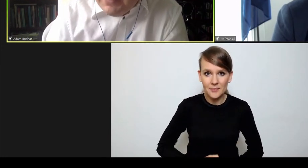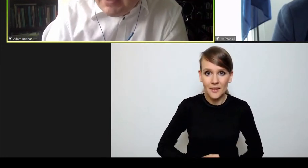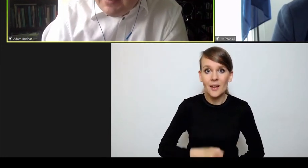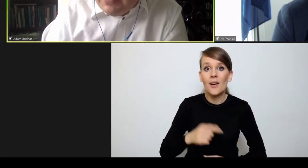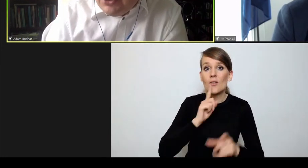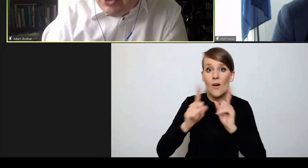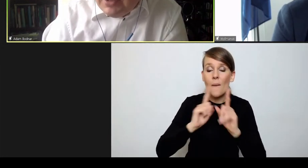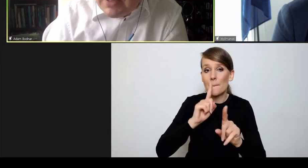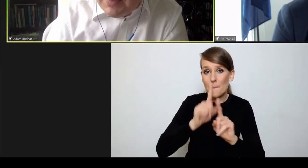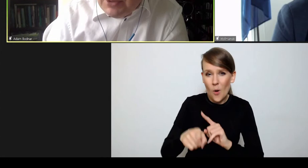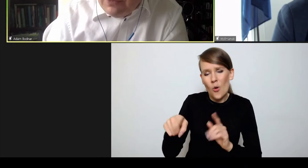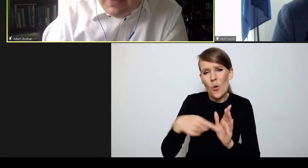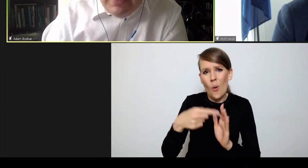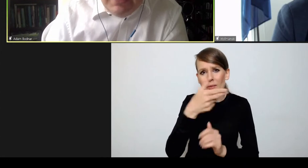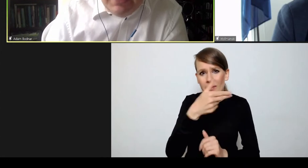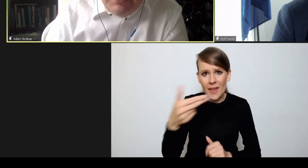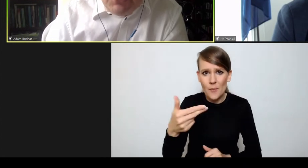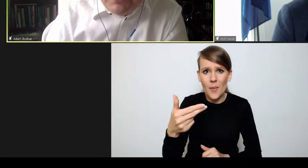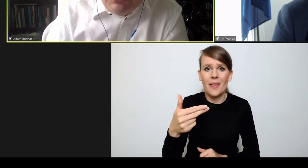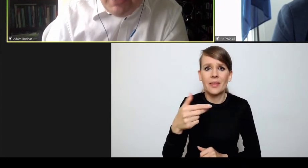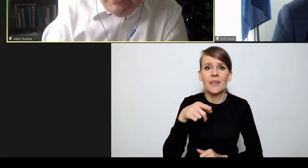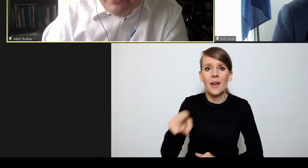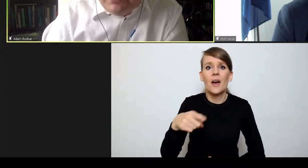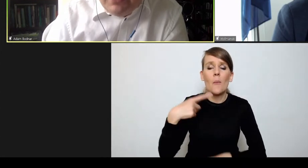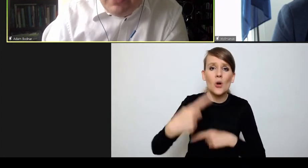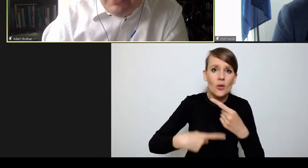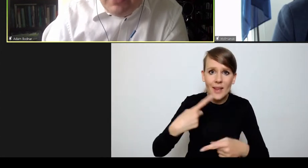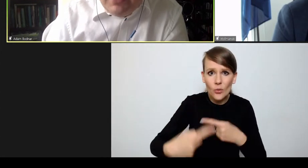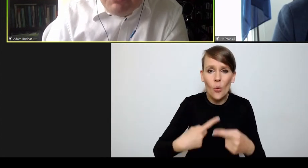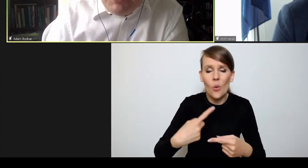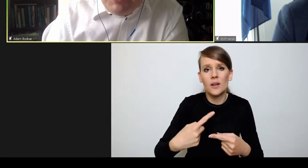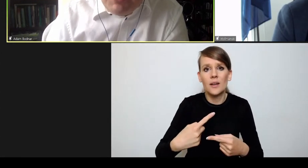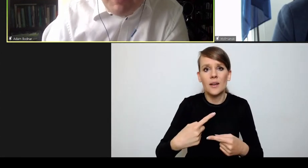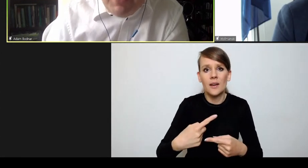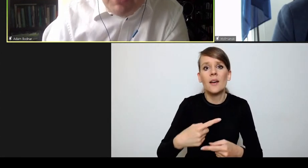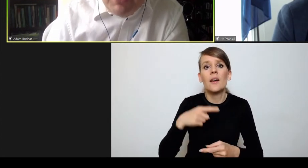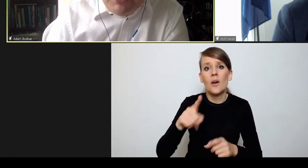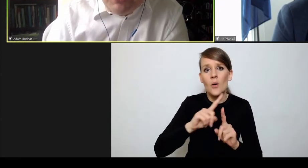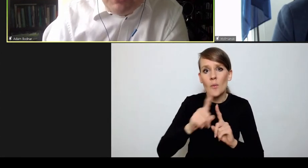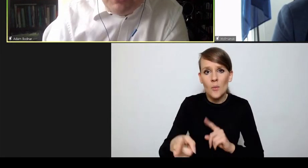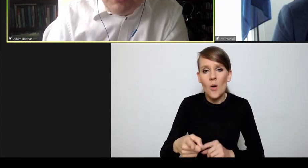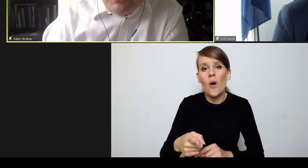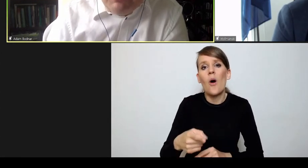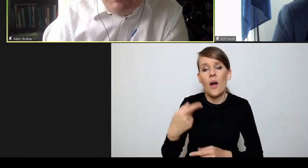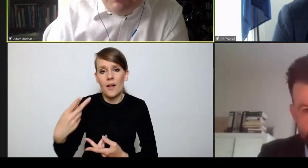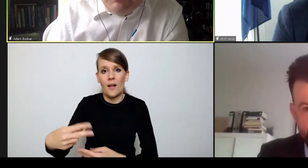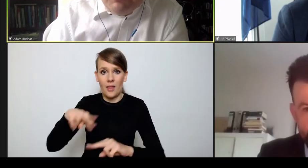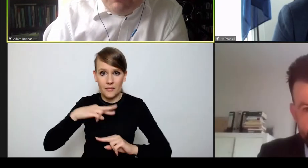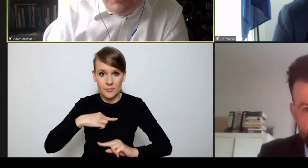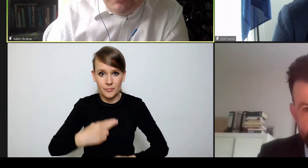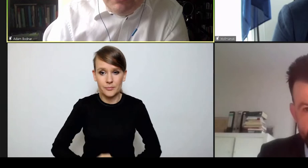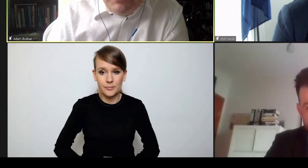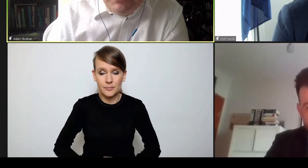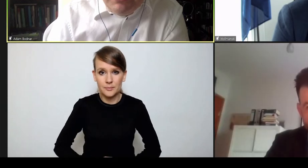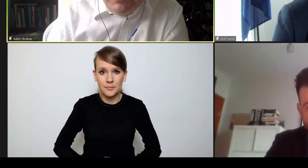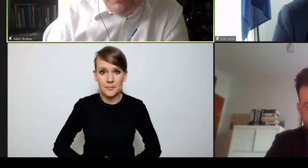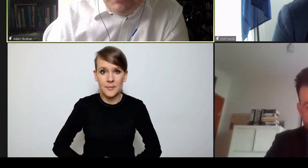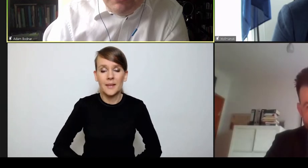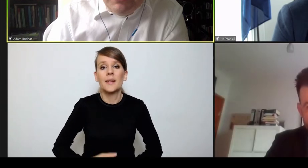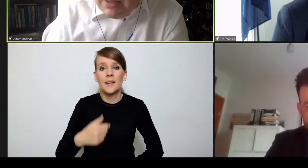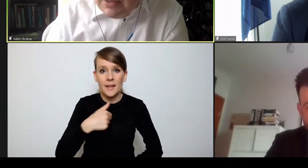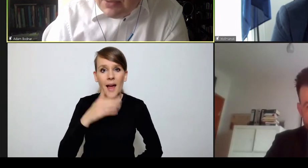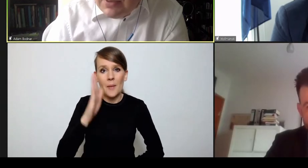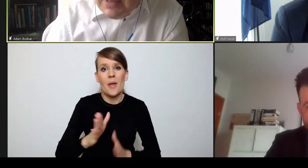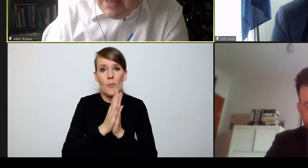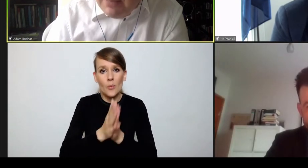rozmowie na temat właśnie tych aspektów proceduralnych przejmują pałeczkę i poproszę